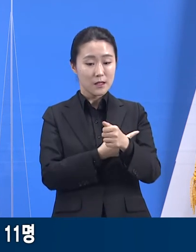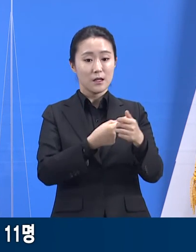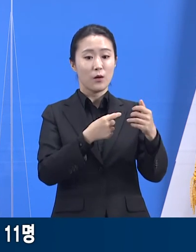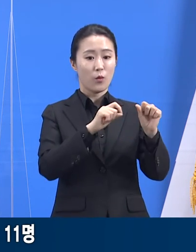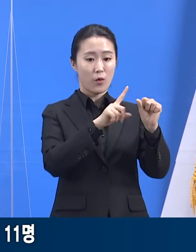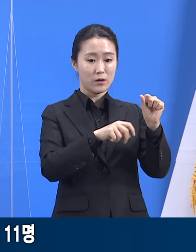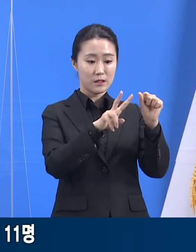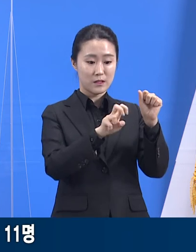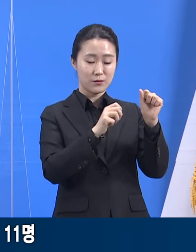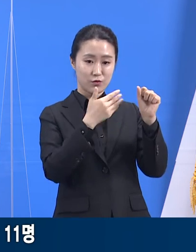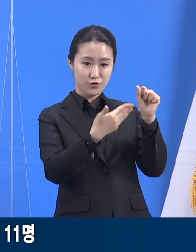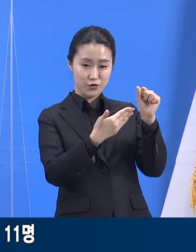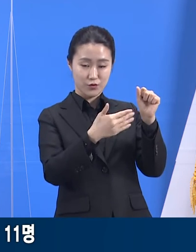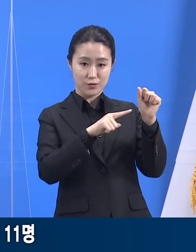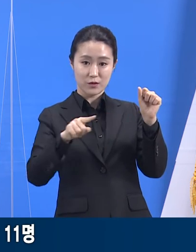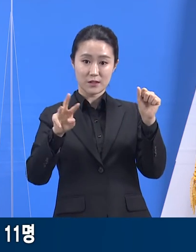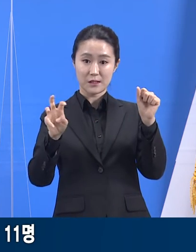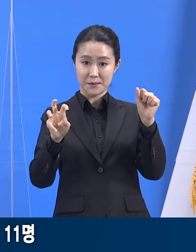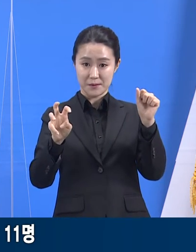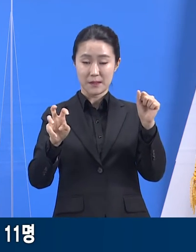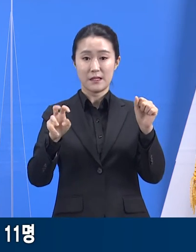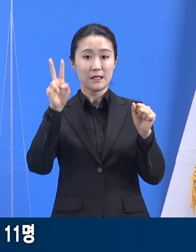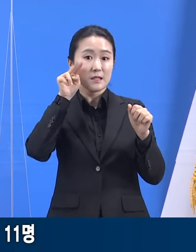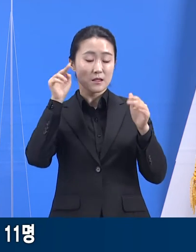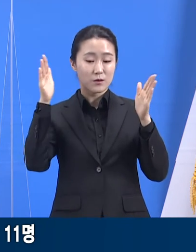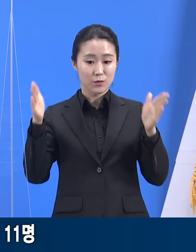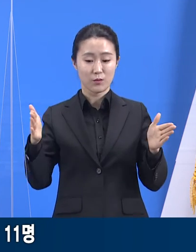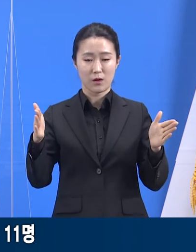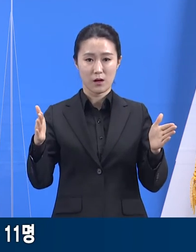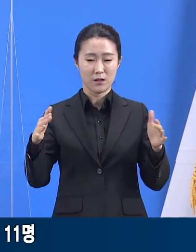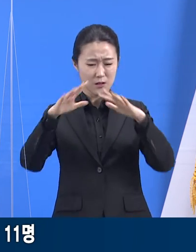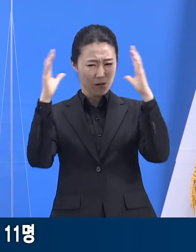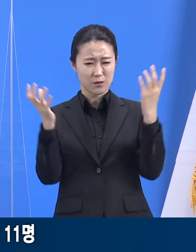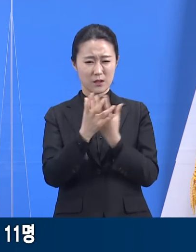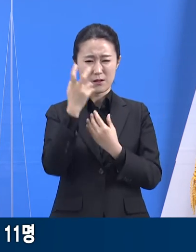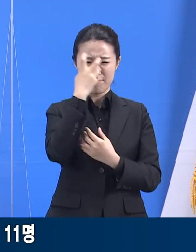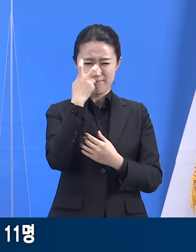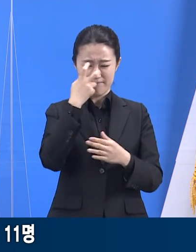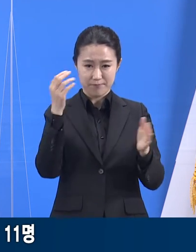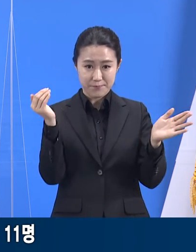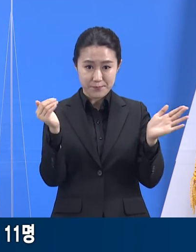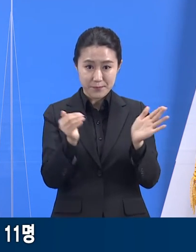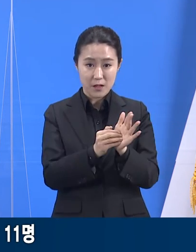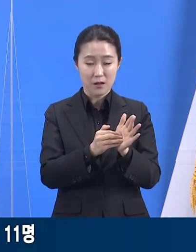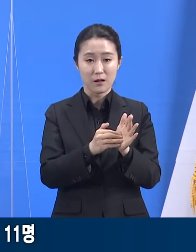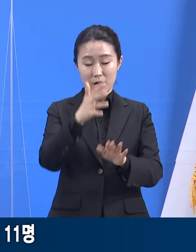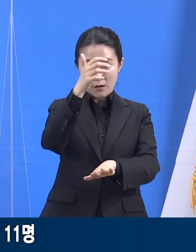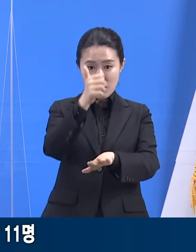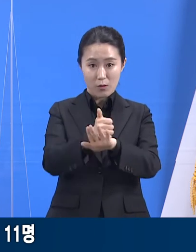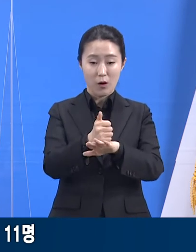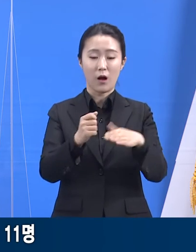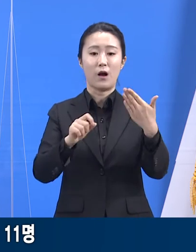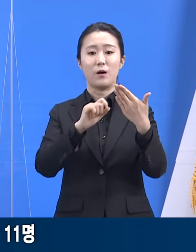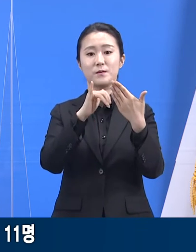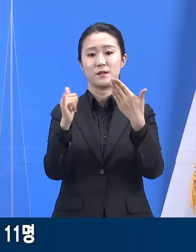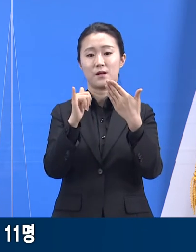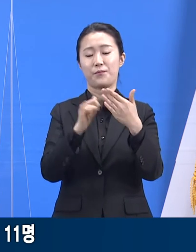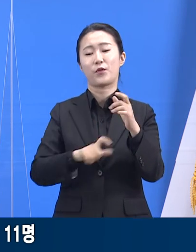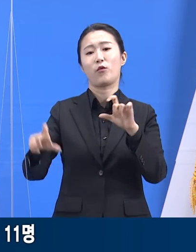직원과 환자들을 대상으로 일제검사가 실시되었고, 현재 9명이 추가로 양성 판정을 받았습니다.